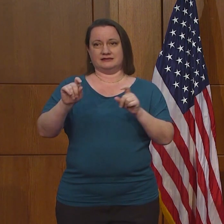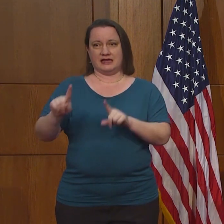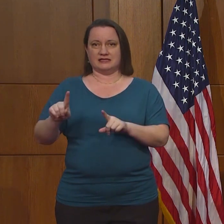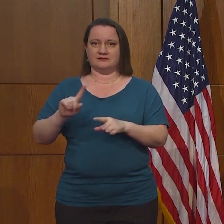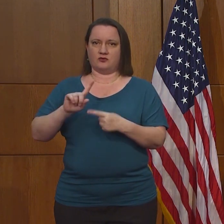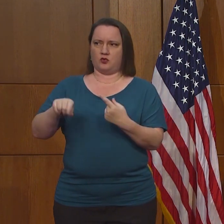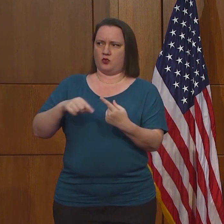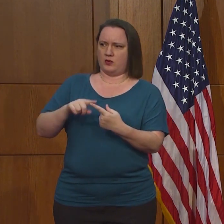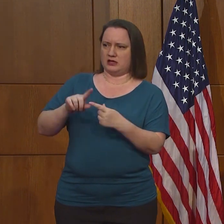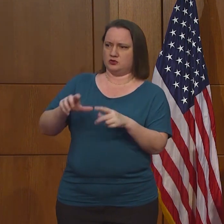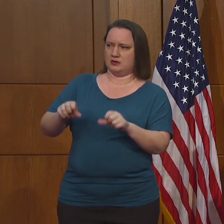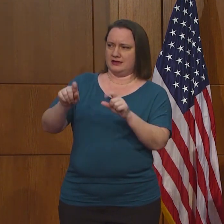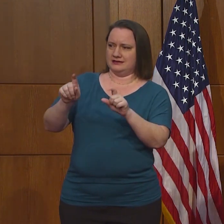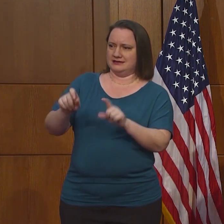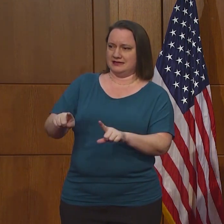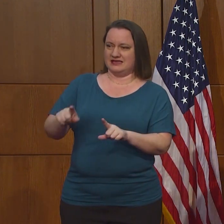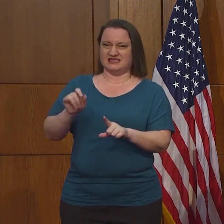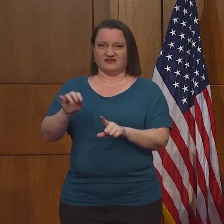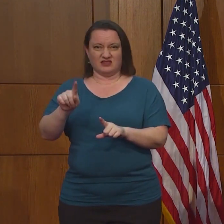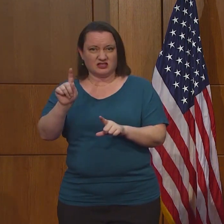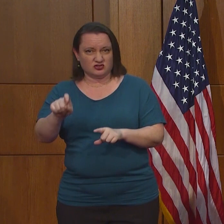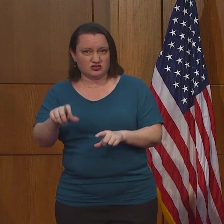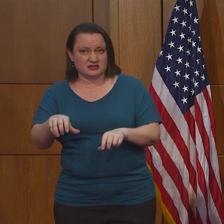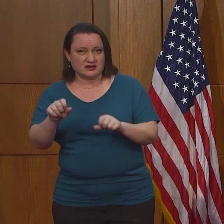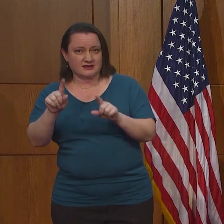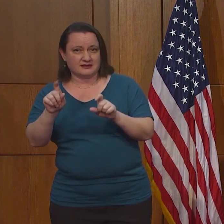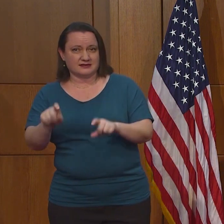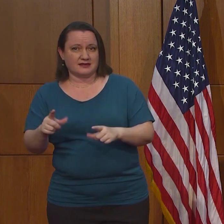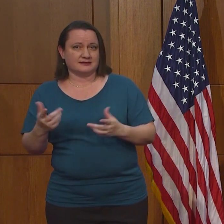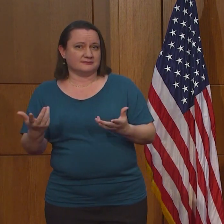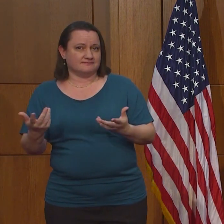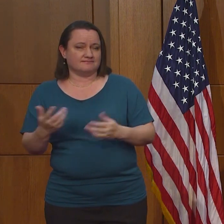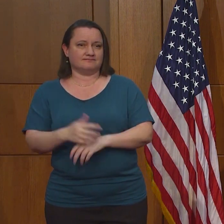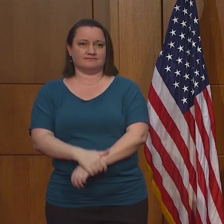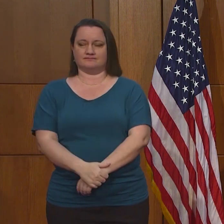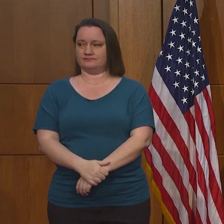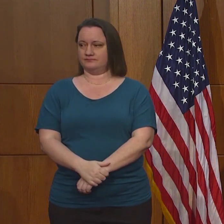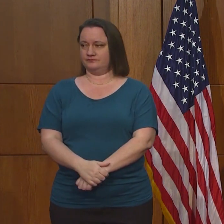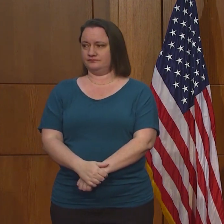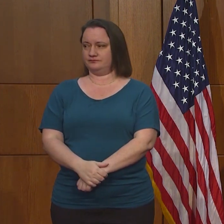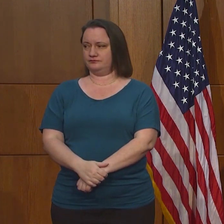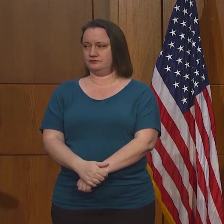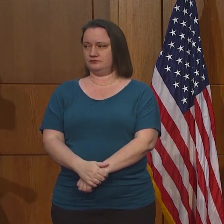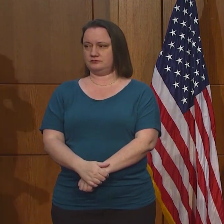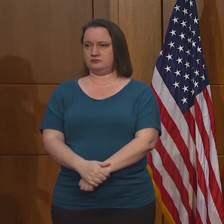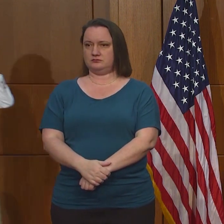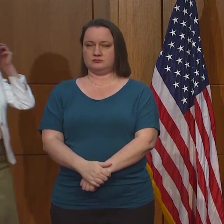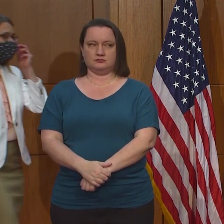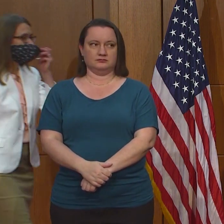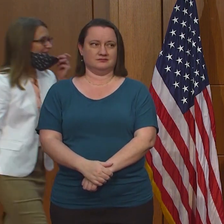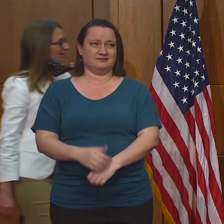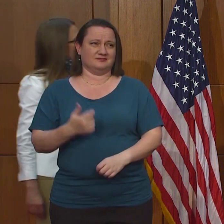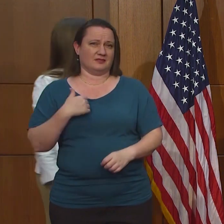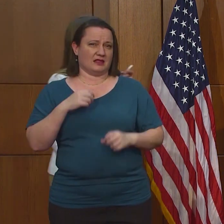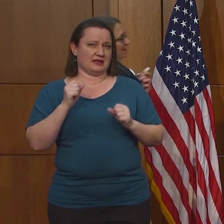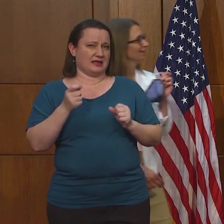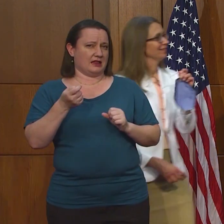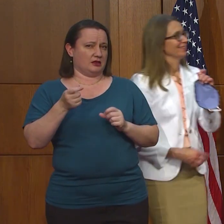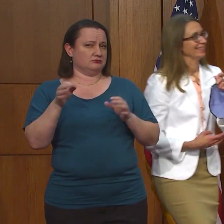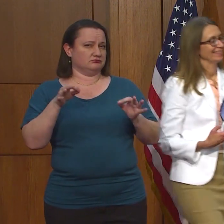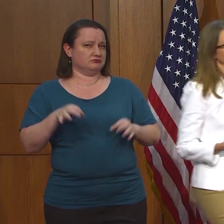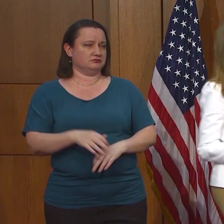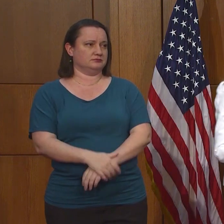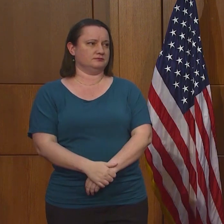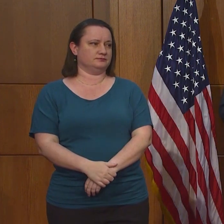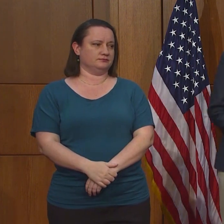¿Alguien quiere hacer comentarios sobre las pruebas de anticuerpos? Está llamando el gobernador a personas de su